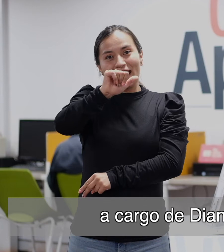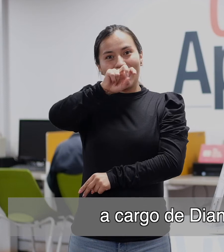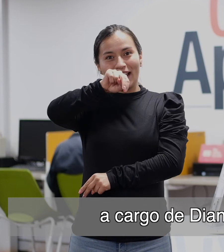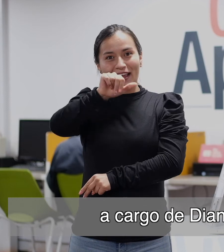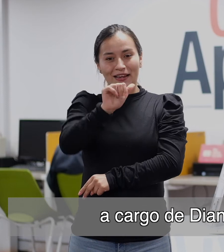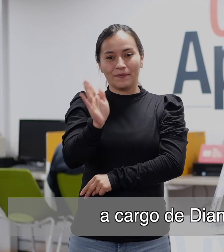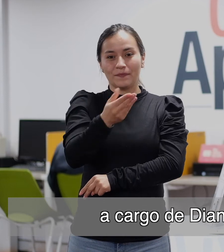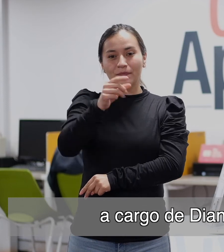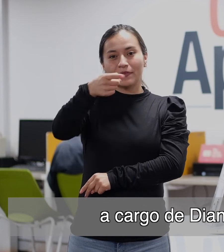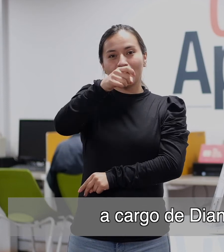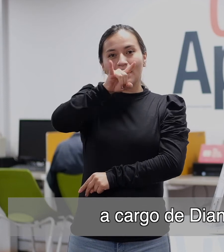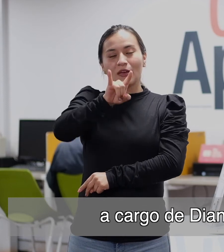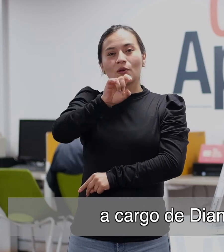A cargo de Diana Guzmán